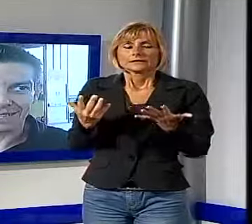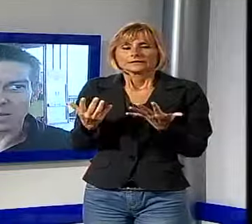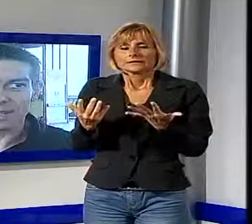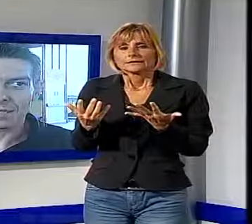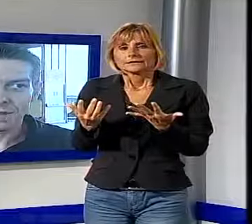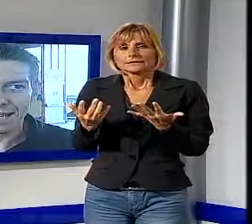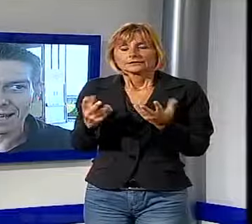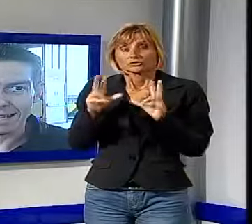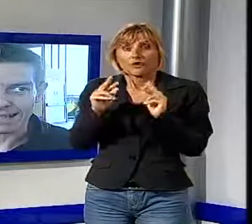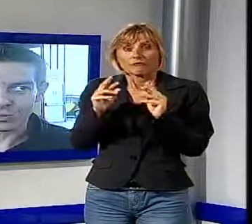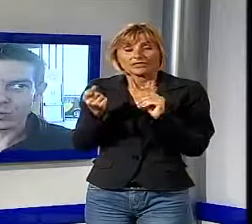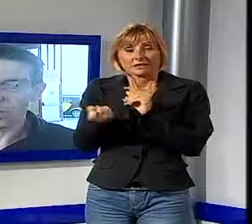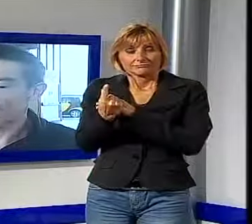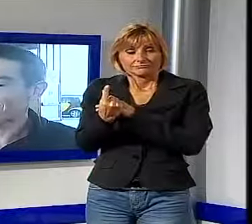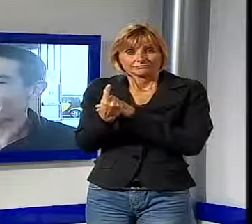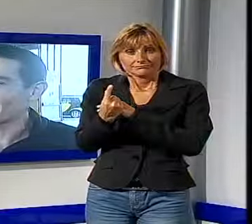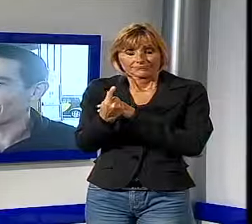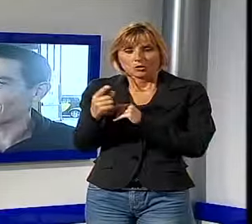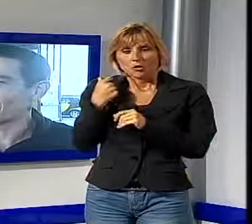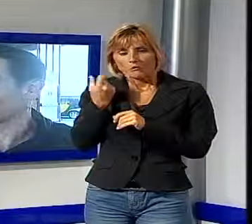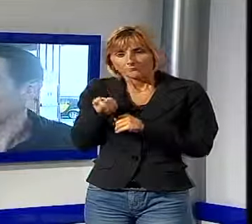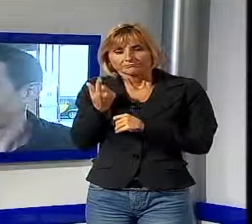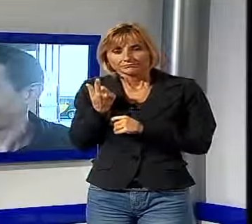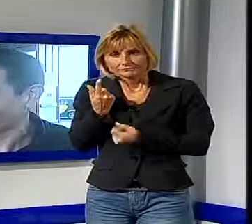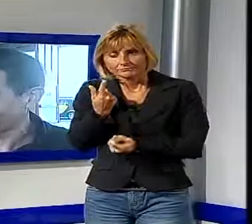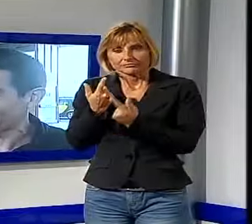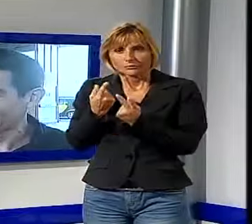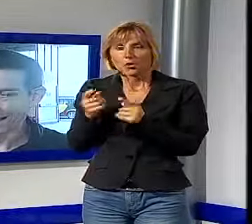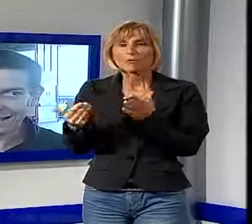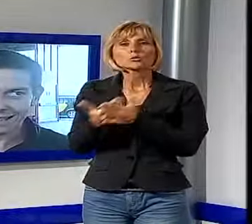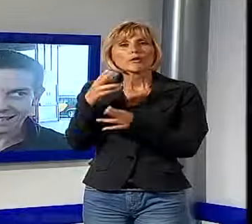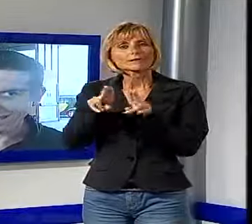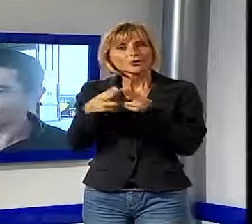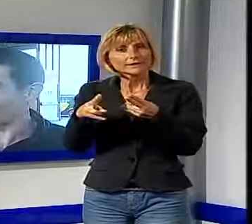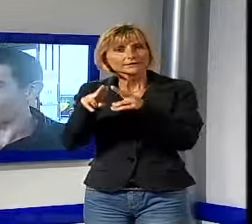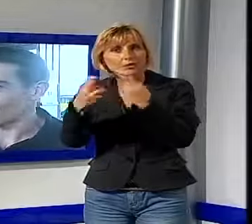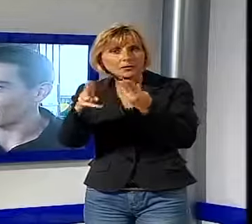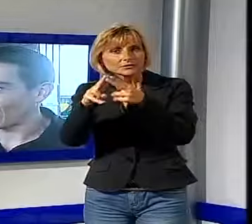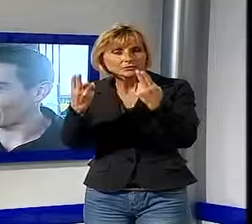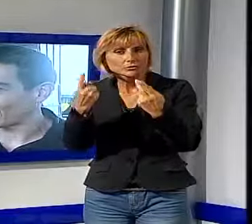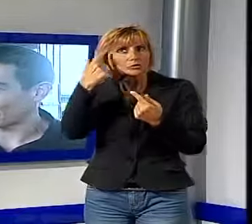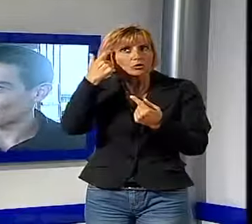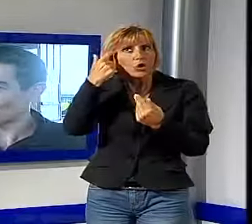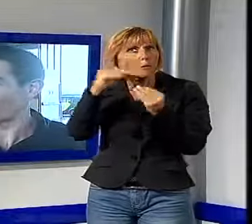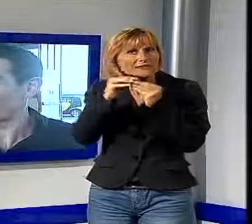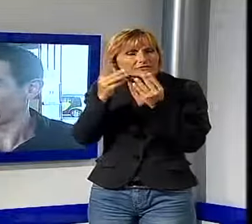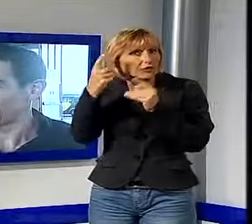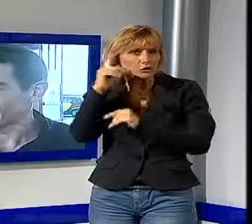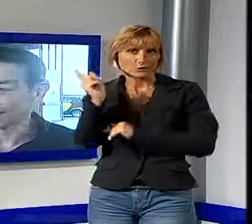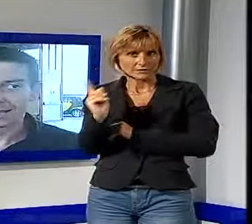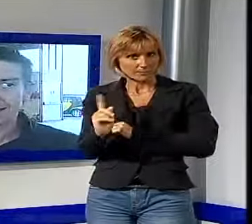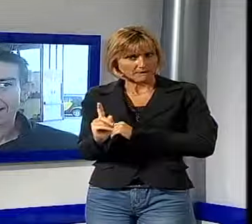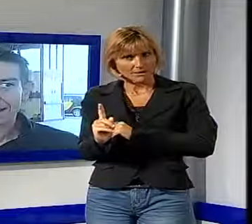in questa novità ogni passo veniva scoperto, non è che sapevamo già come fare, quindi era solo un problema